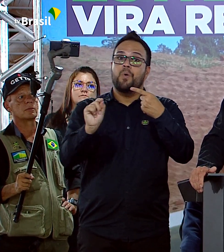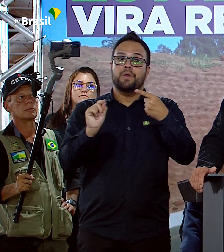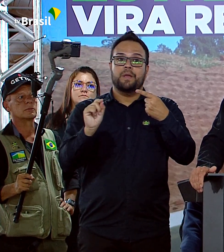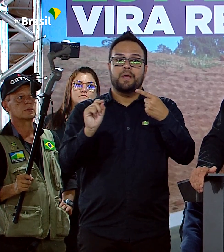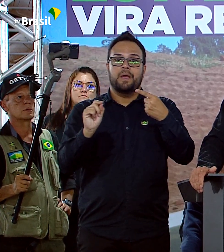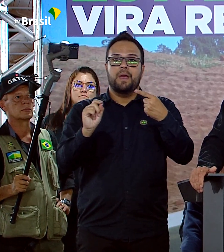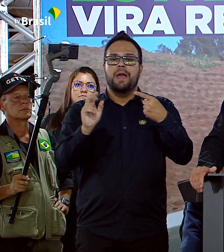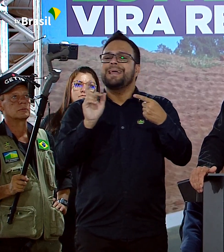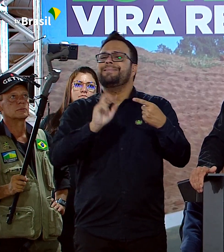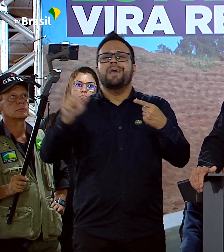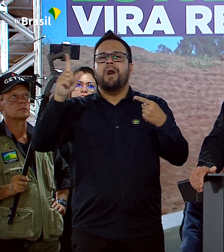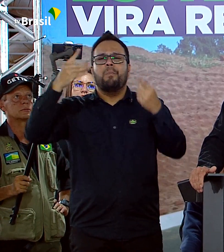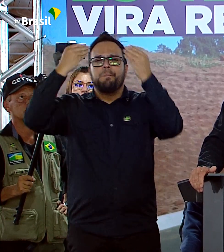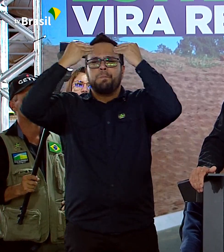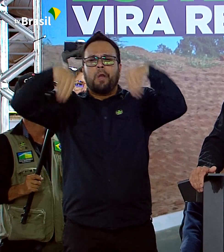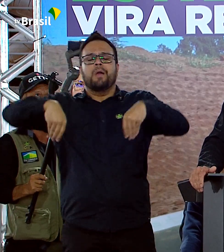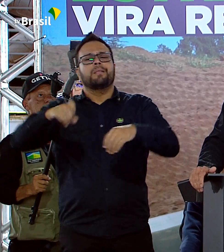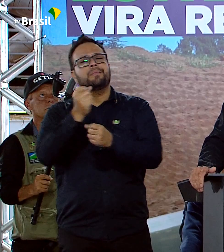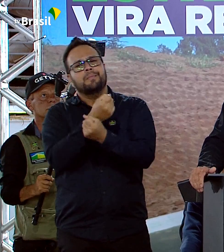desista